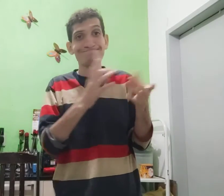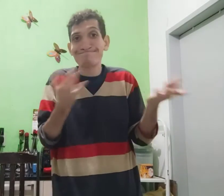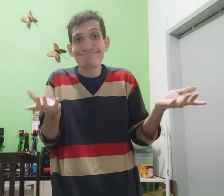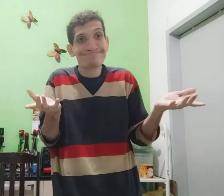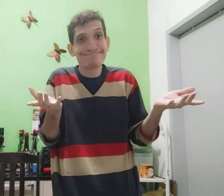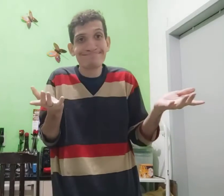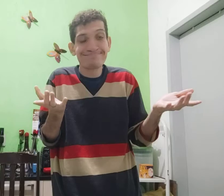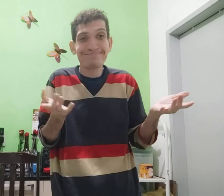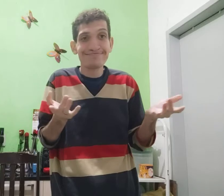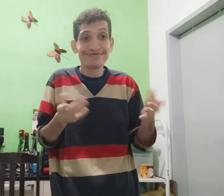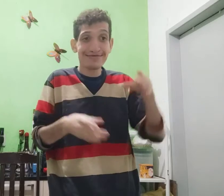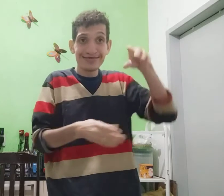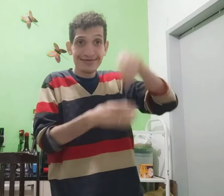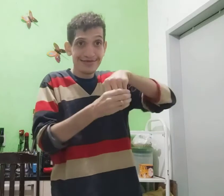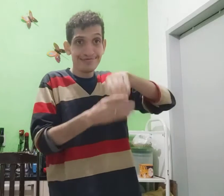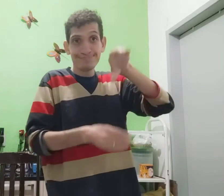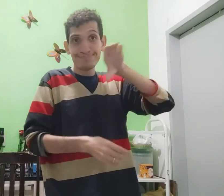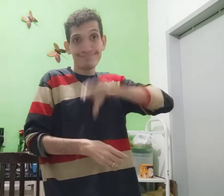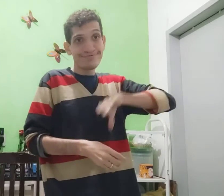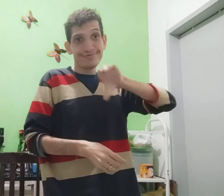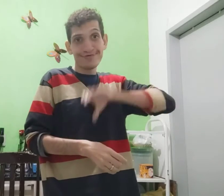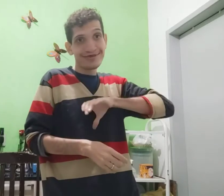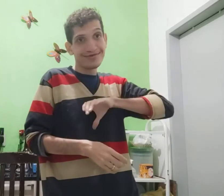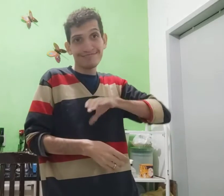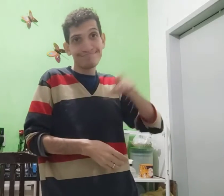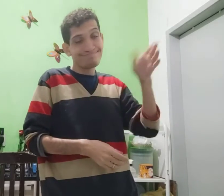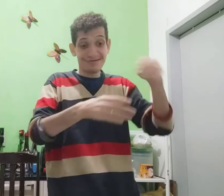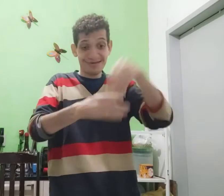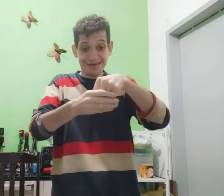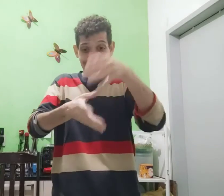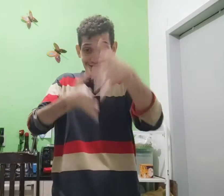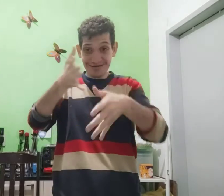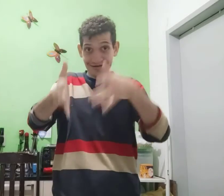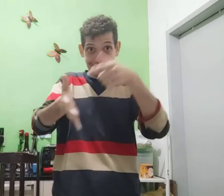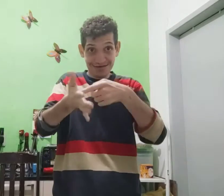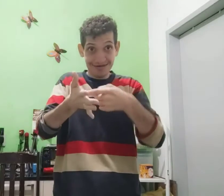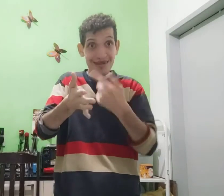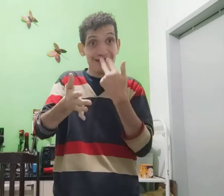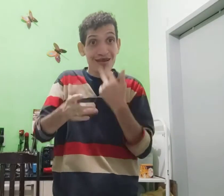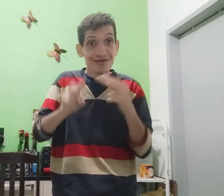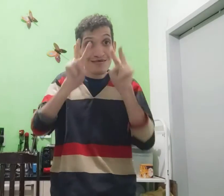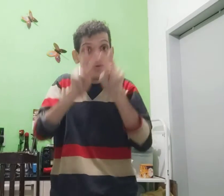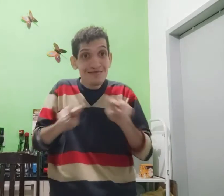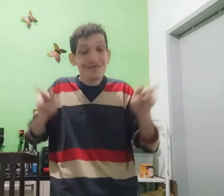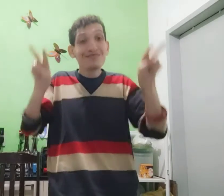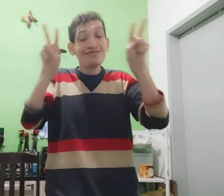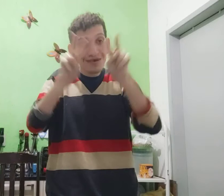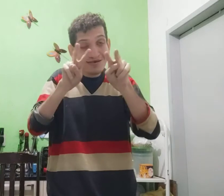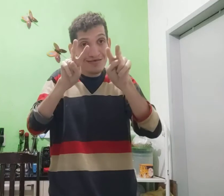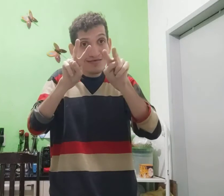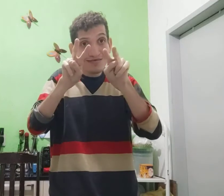contexto. Então, dentro português, dentro dos medicinais, língua visual.